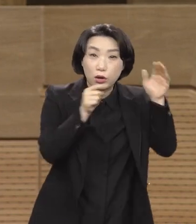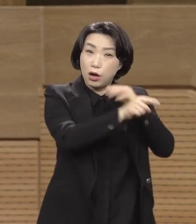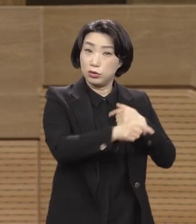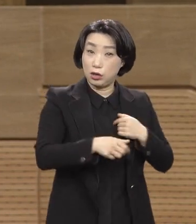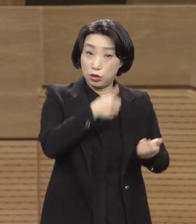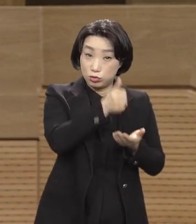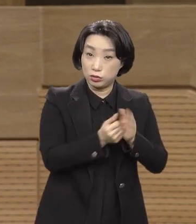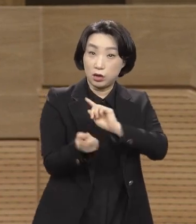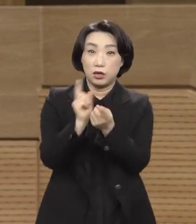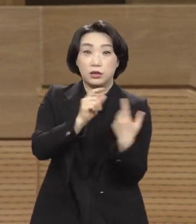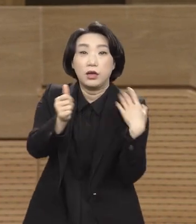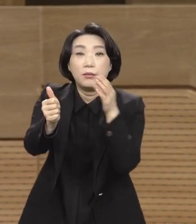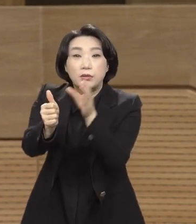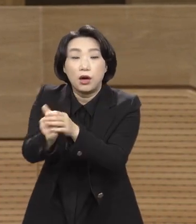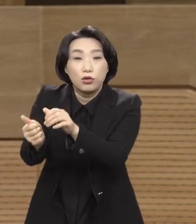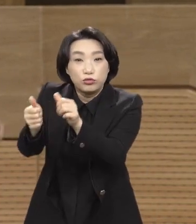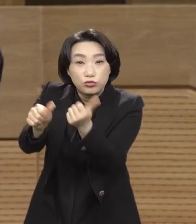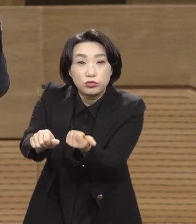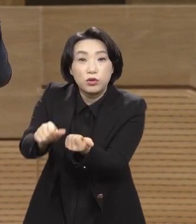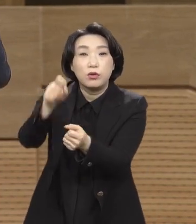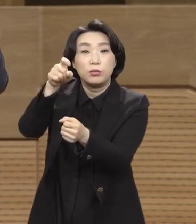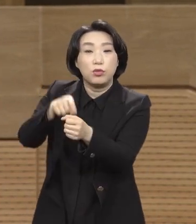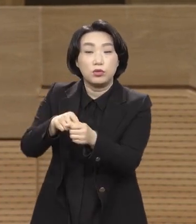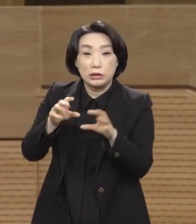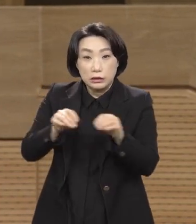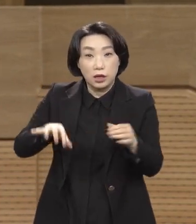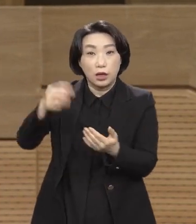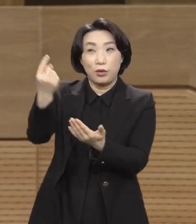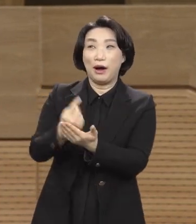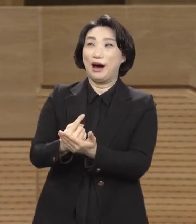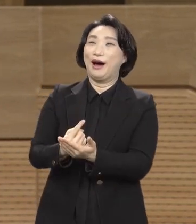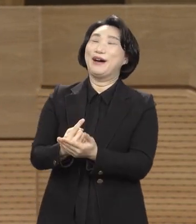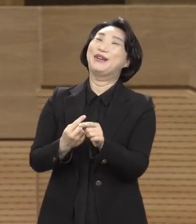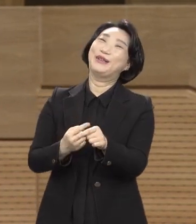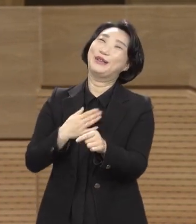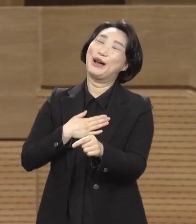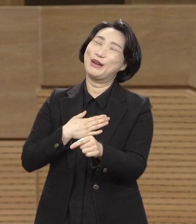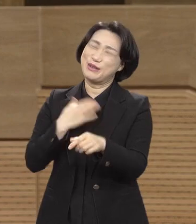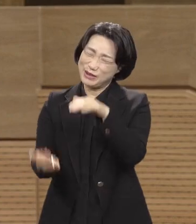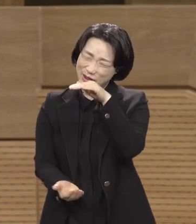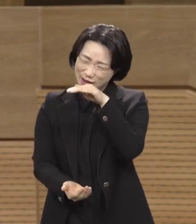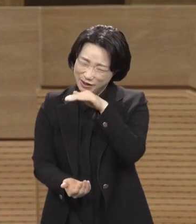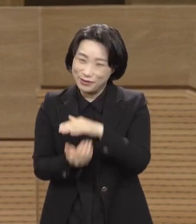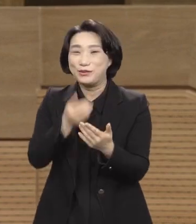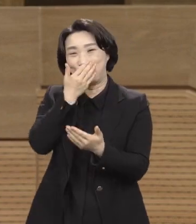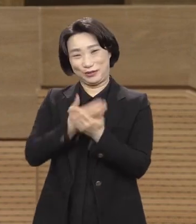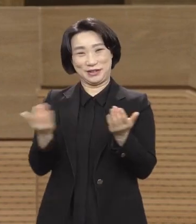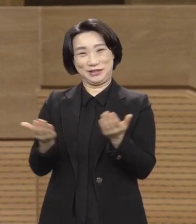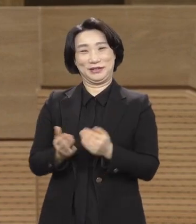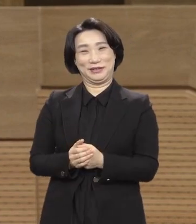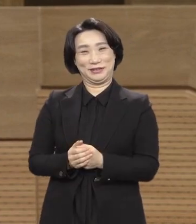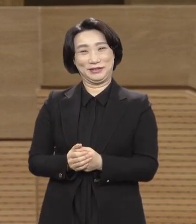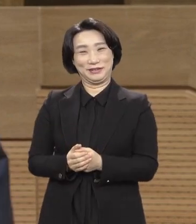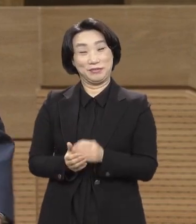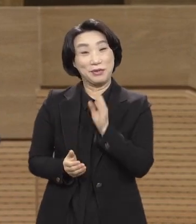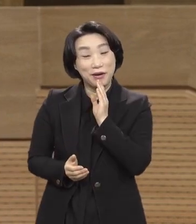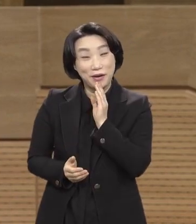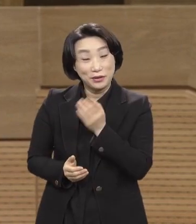대신 짊어지고 죽으려고 이 땅에 왔다는 게 최고의 화제야 아멘 어떻게 하나님의